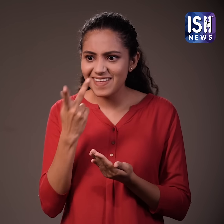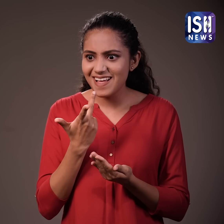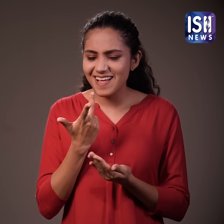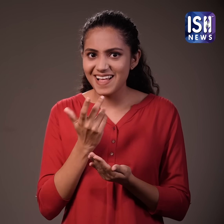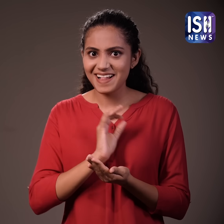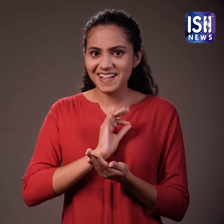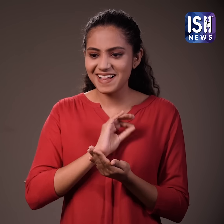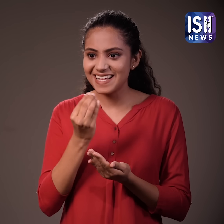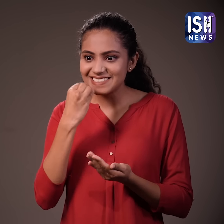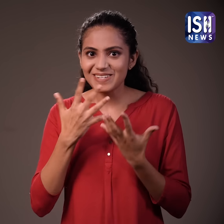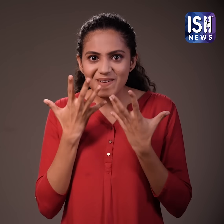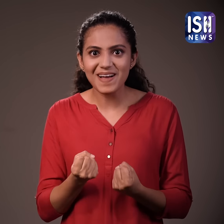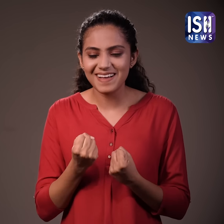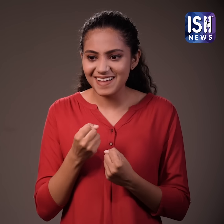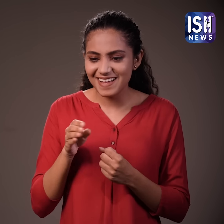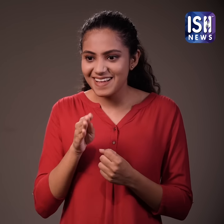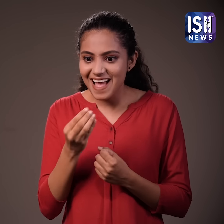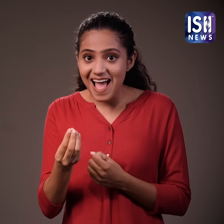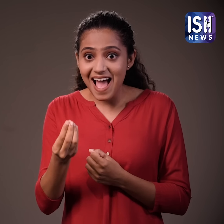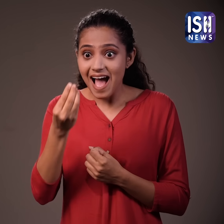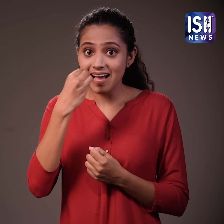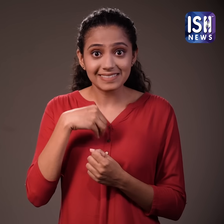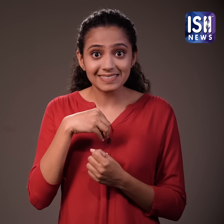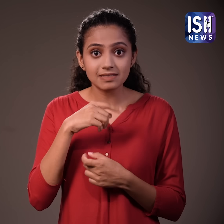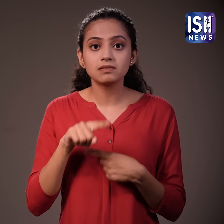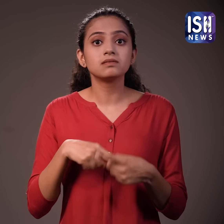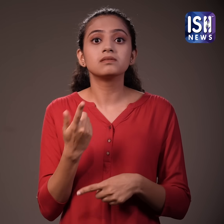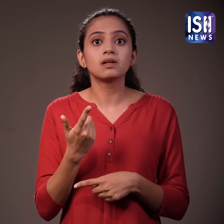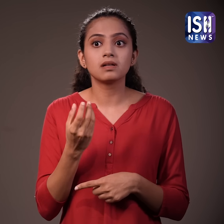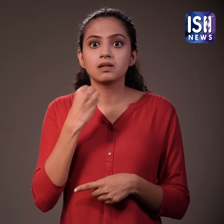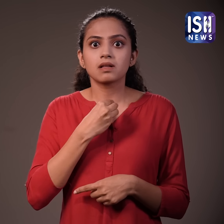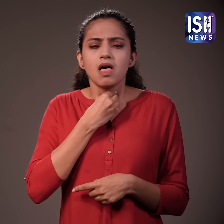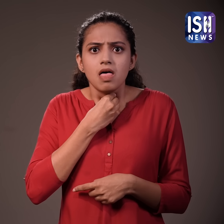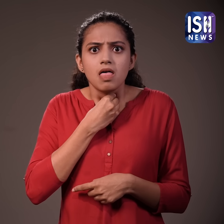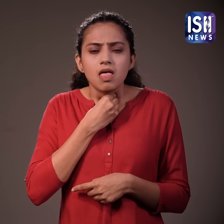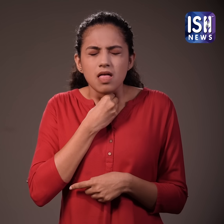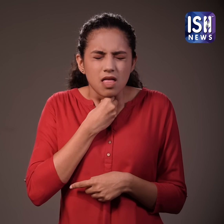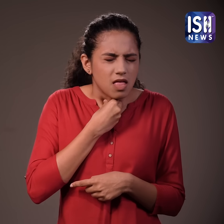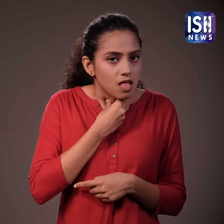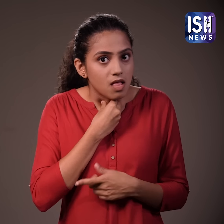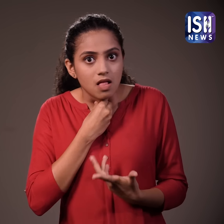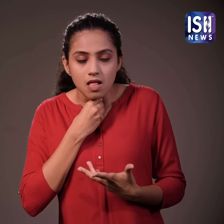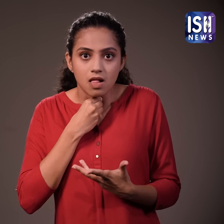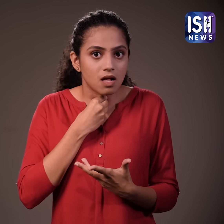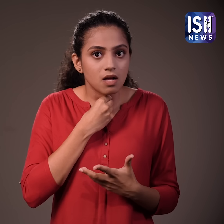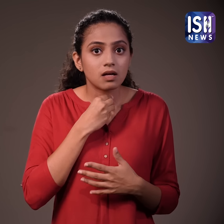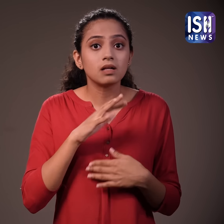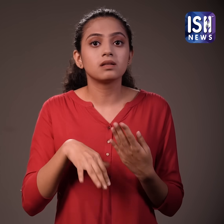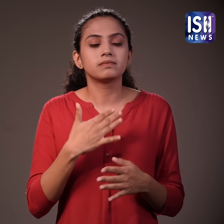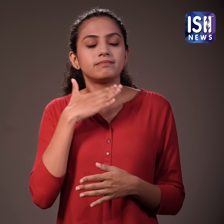क्योंकि वे सोचते हैं कि ऐसी चीज खाने हैं जो खा सकते हैं हाला कि जब वे इसे खाते हैं, तो वे इसको निगल जाते हैं और